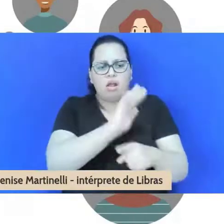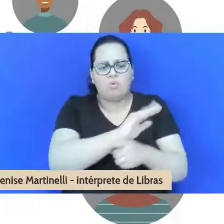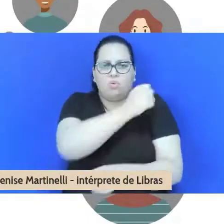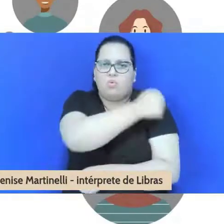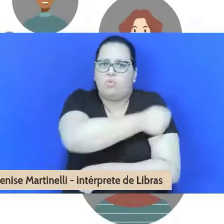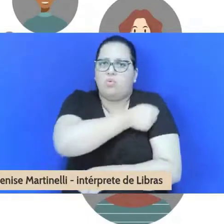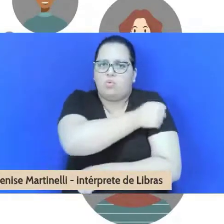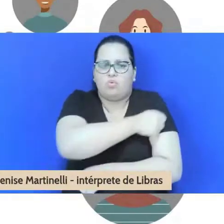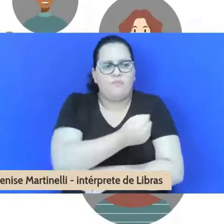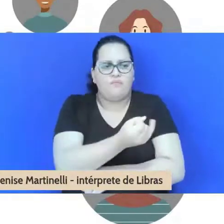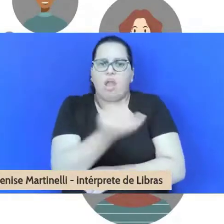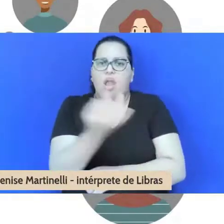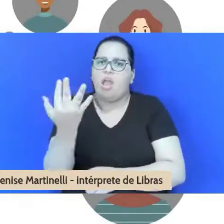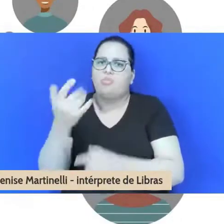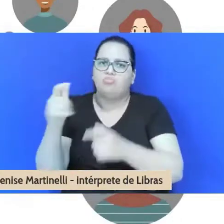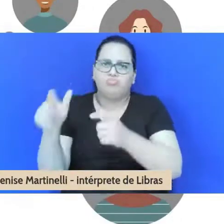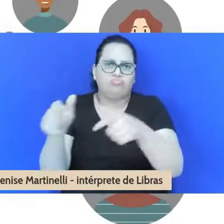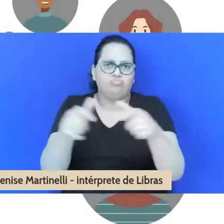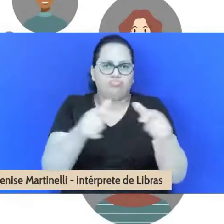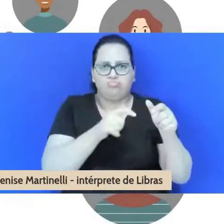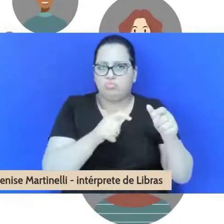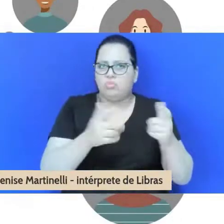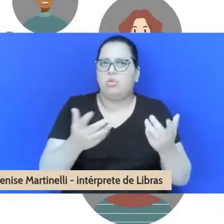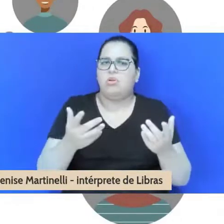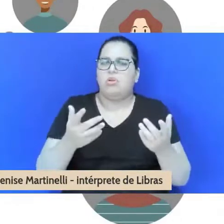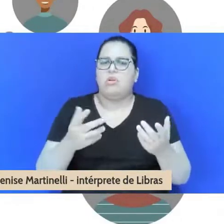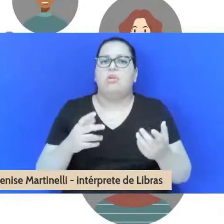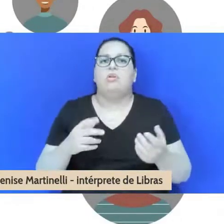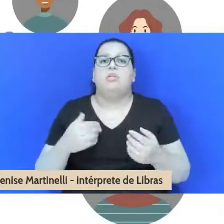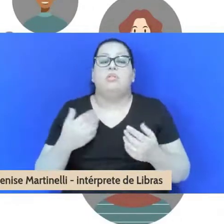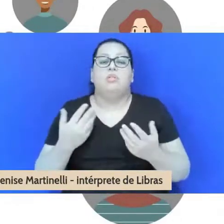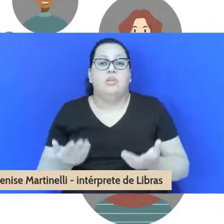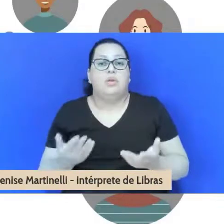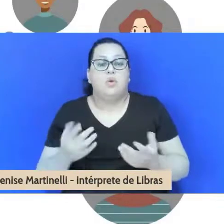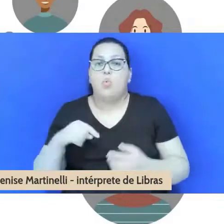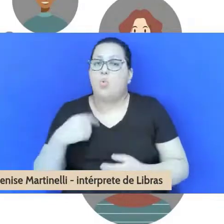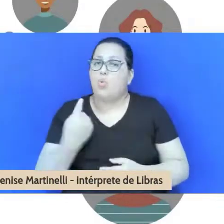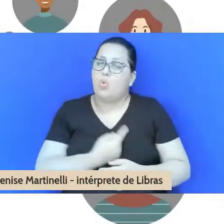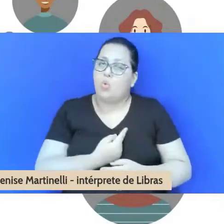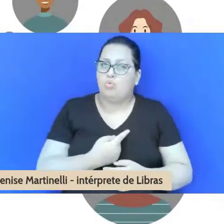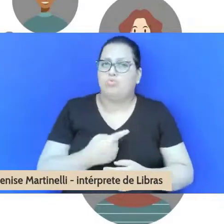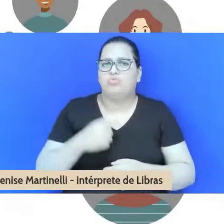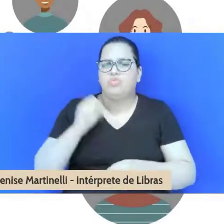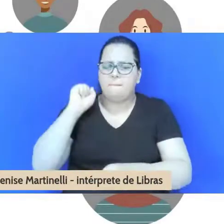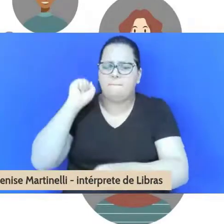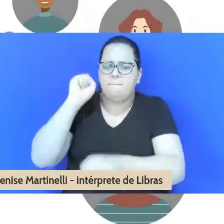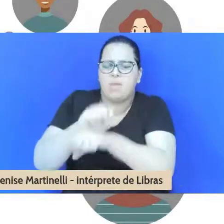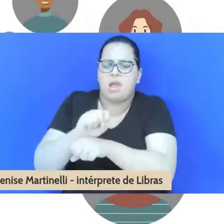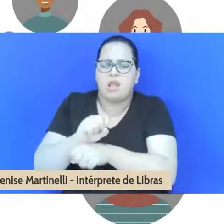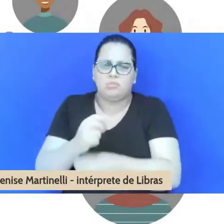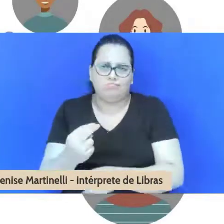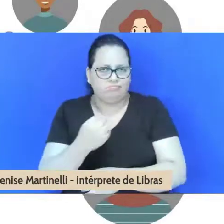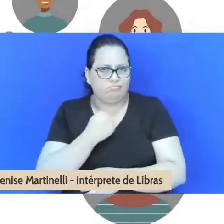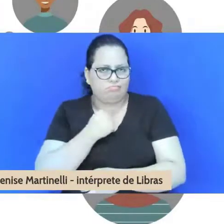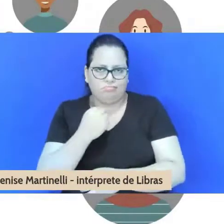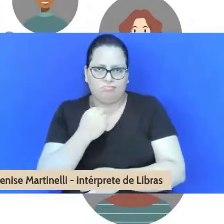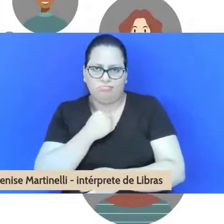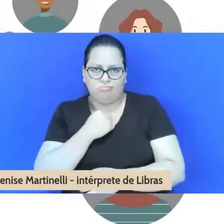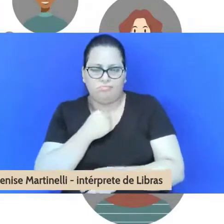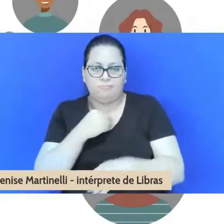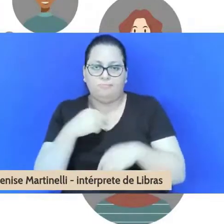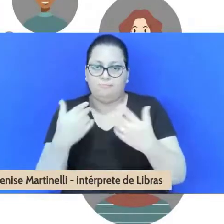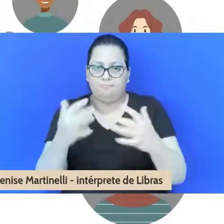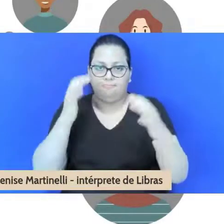ao passo que nós não podemos ficar parados. Então, as reflexões que nós